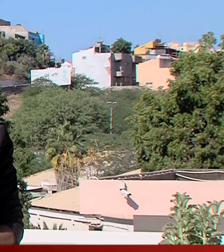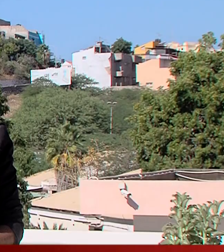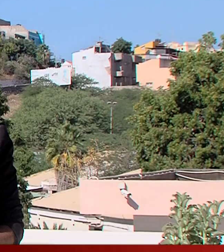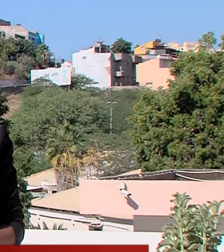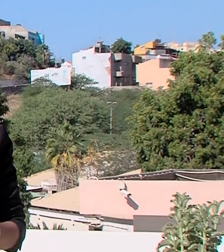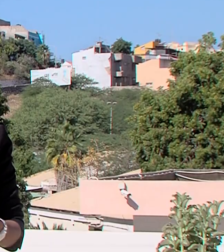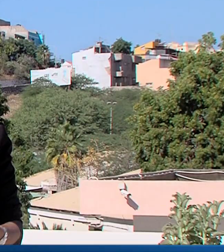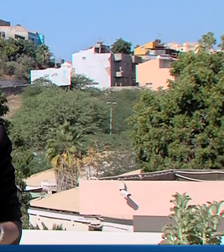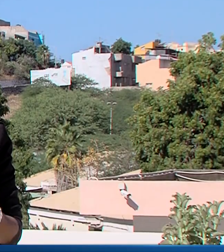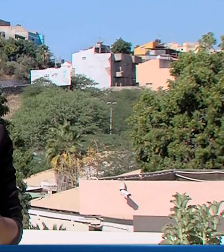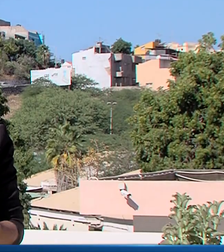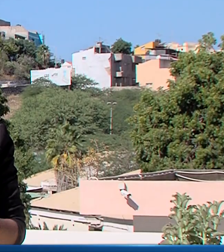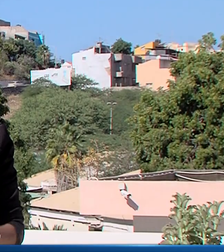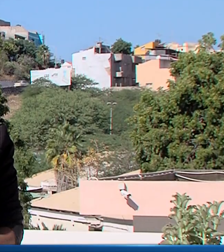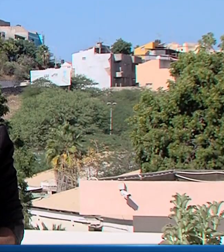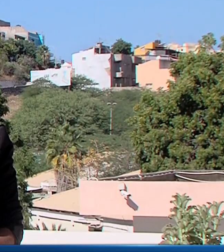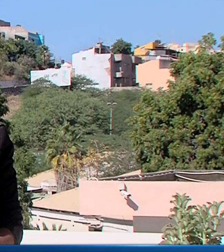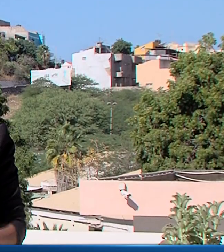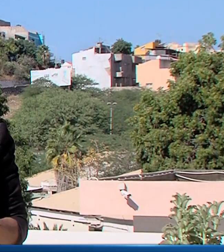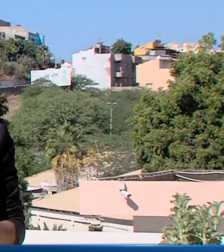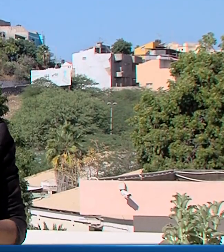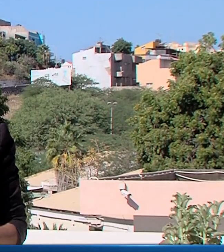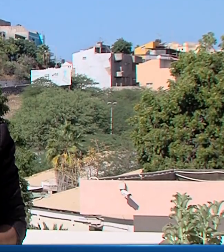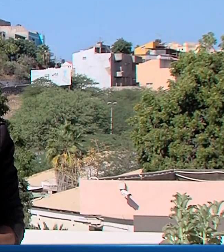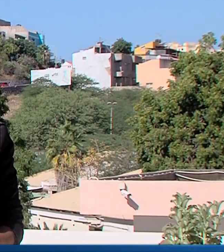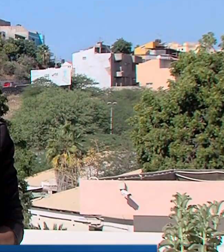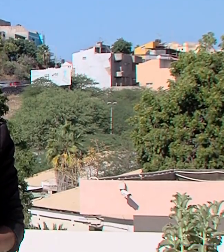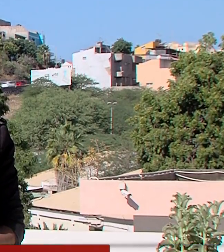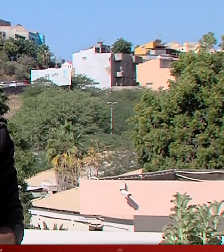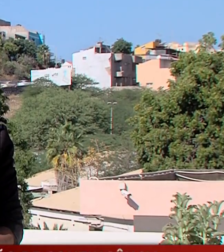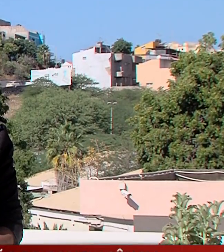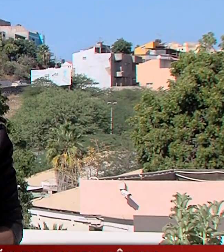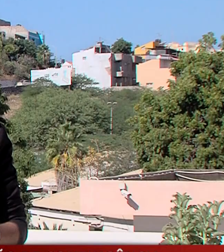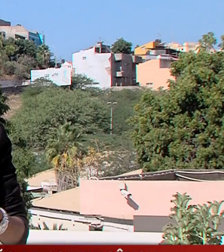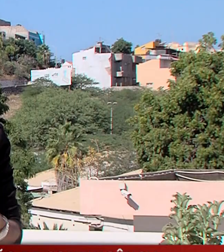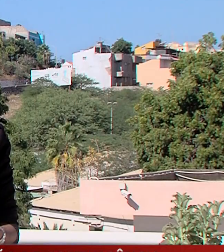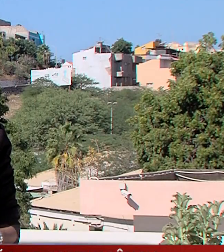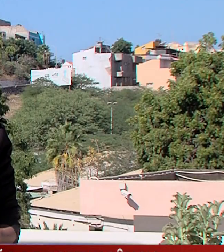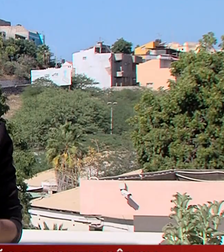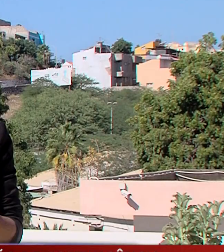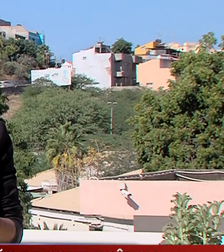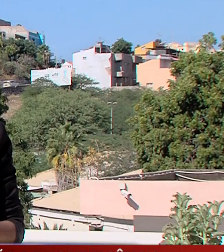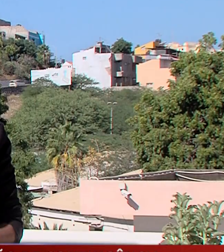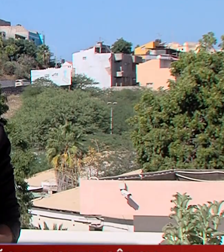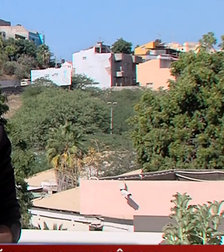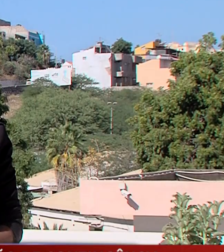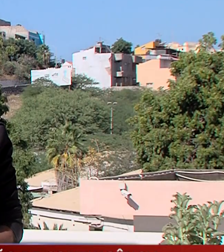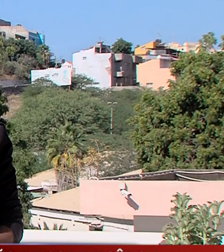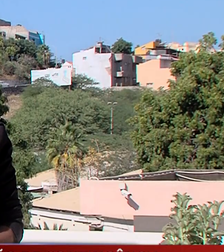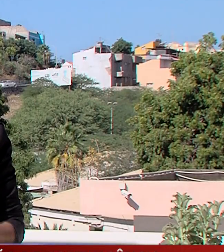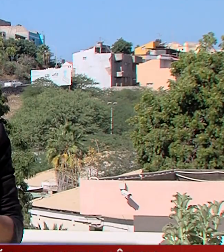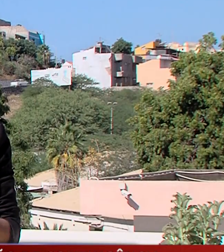resolveu adotar um conjunto de medidas para evitar a propagação do vírus no país, pelo que